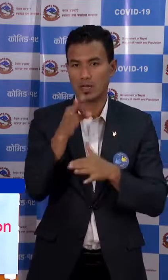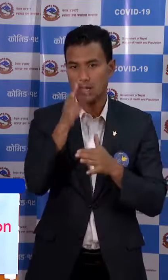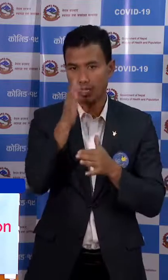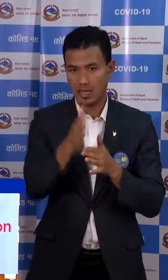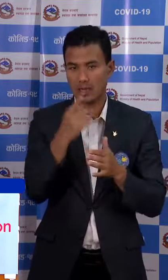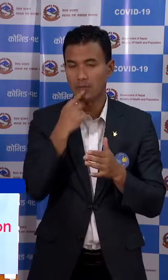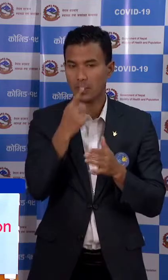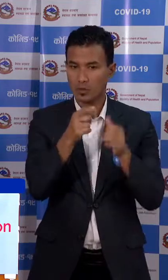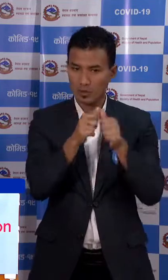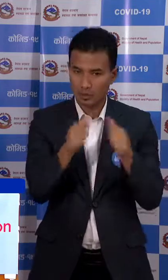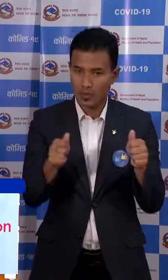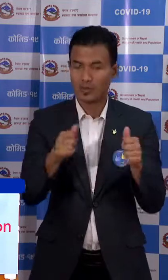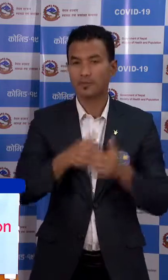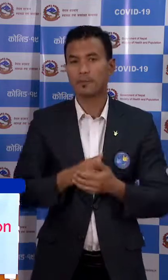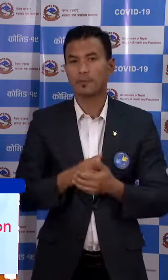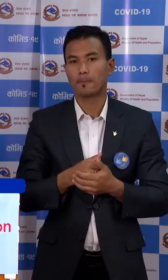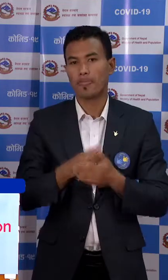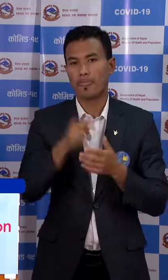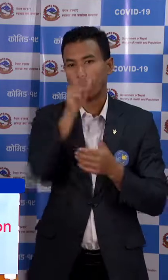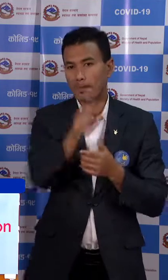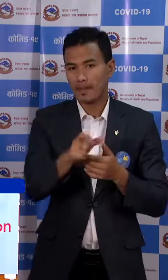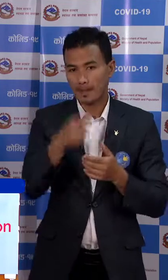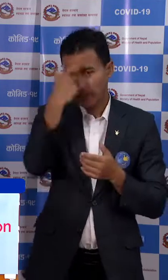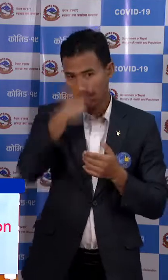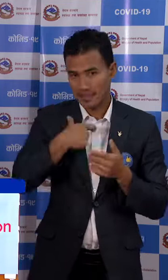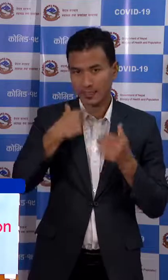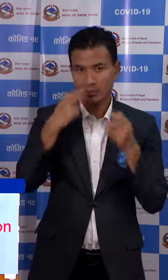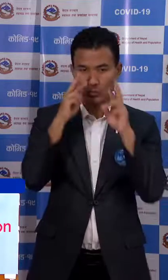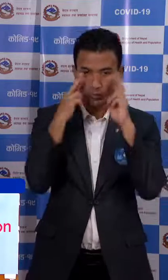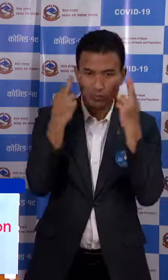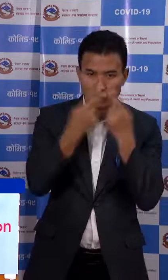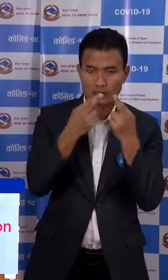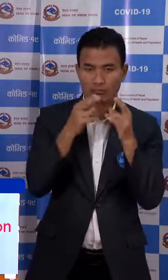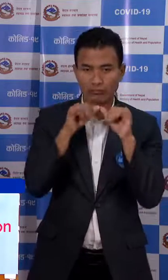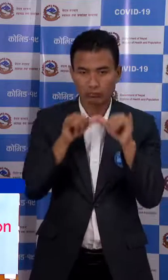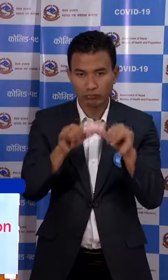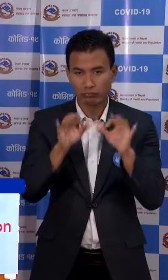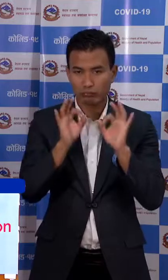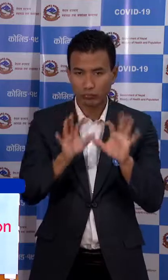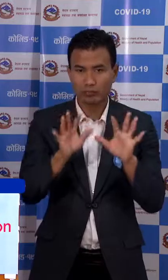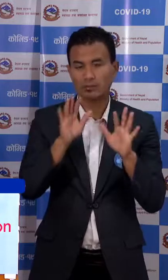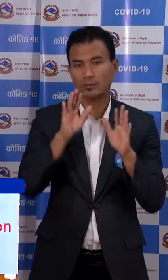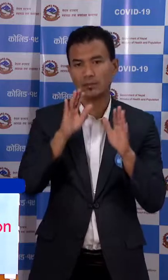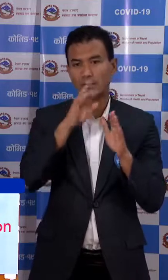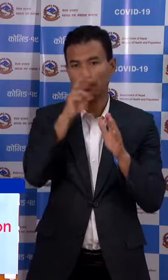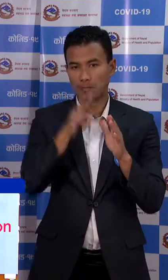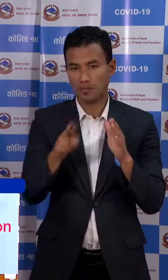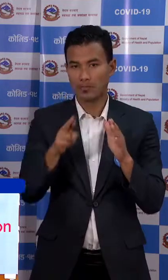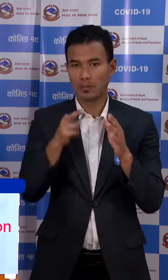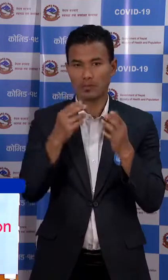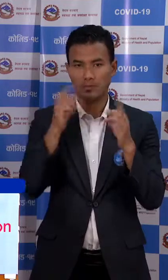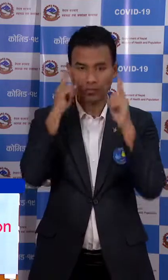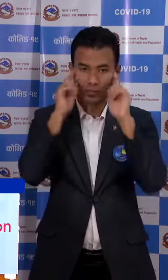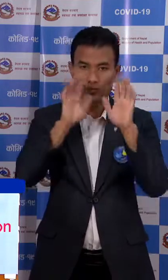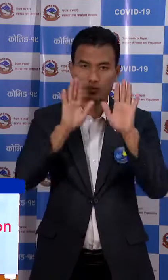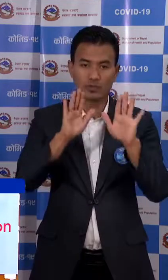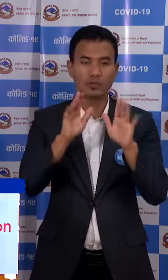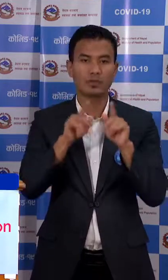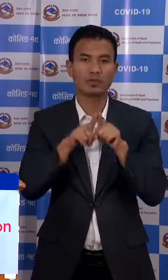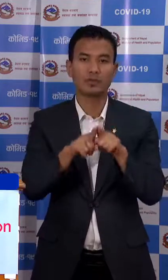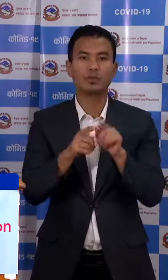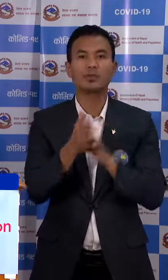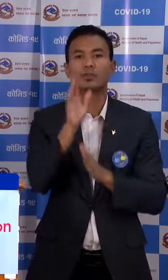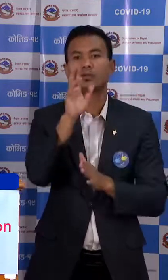मंत्रा लेले भने अनुसार का बेग्तिगत सुरक्षा का उपाए हरू अपना उनुहुना र शाधदान हुनुहुना